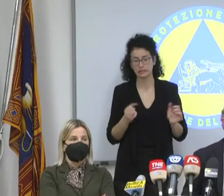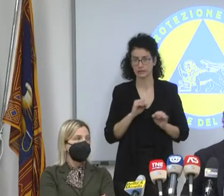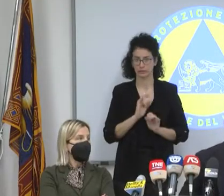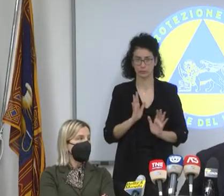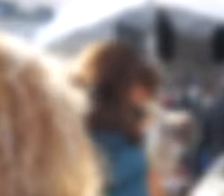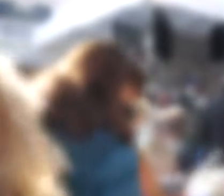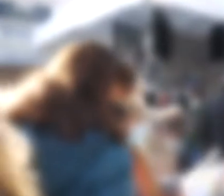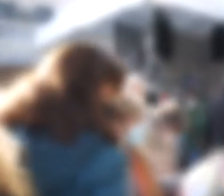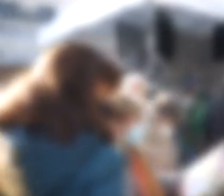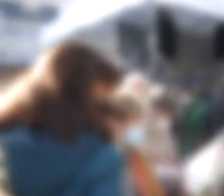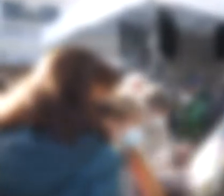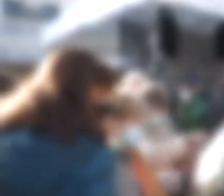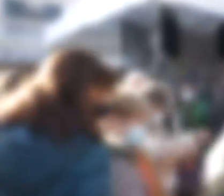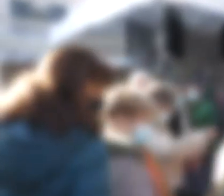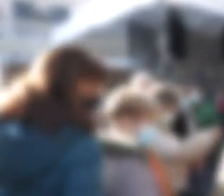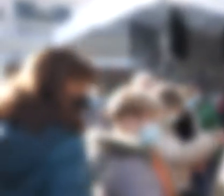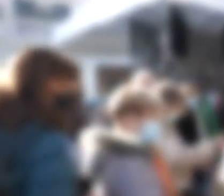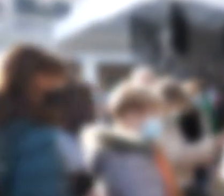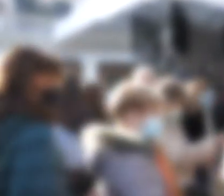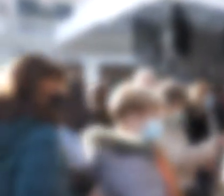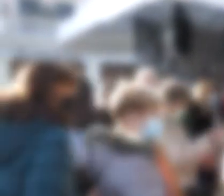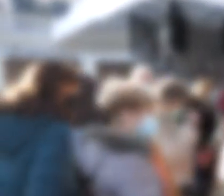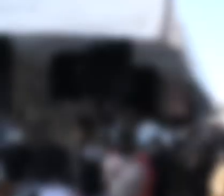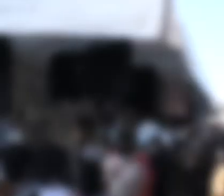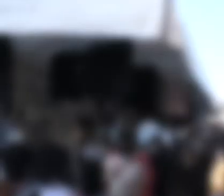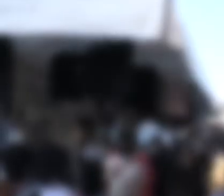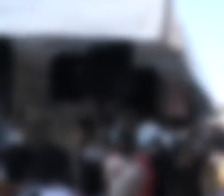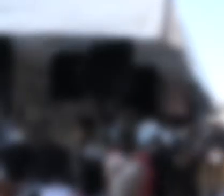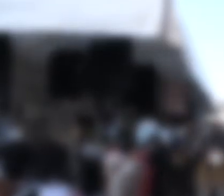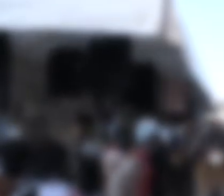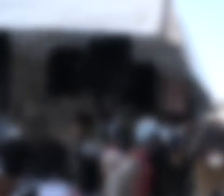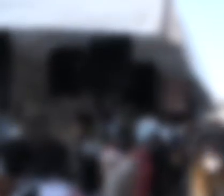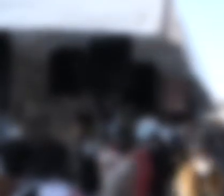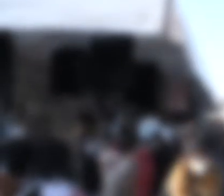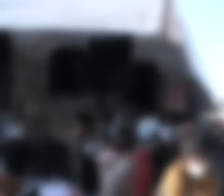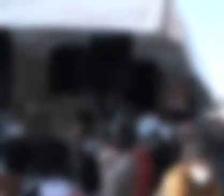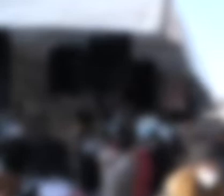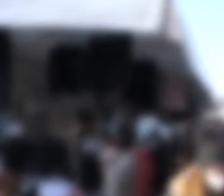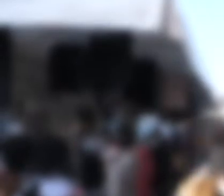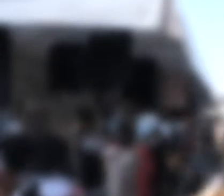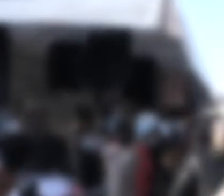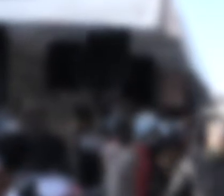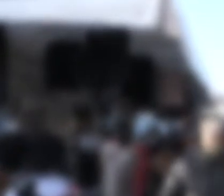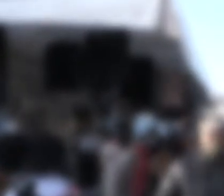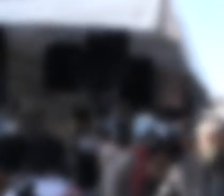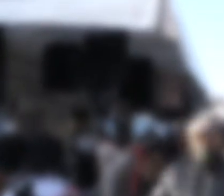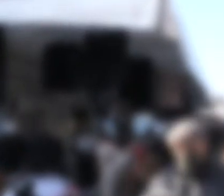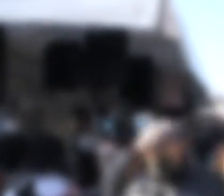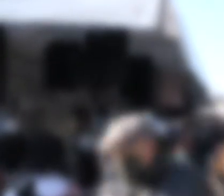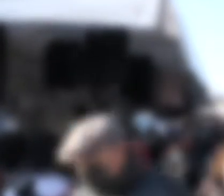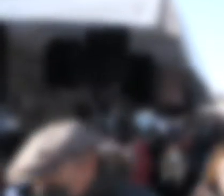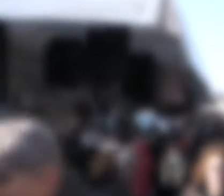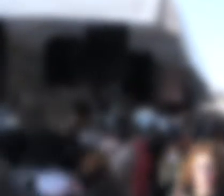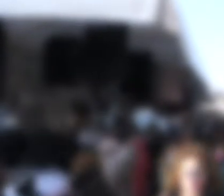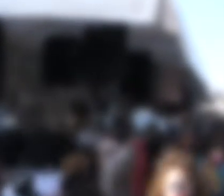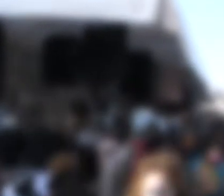fermiamoci. Intanto, alla luce della diffusione di Omicron e degli ultimi dati sui contagi, l'ente europeo per il controllo delle malattie